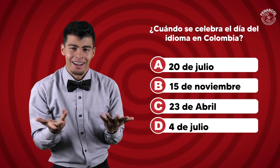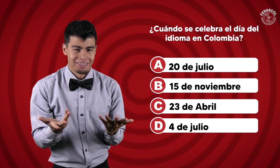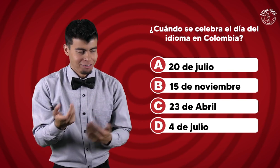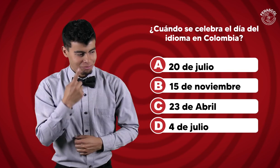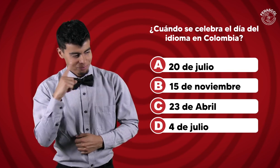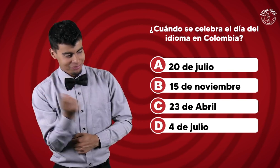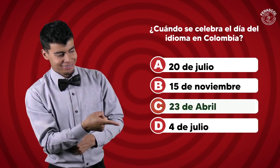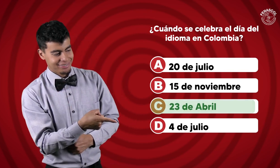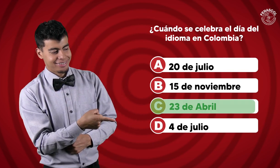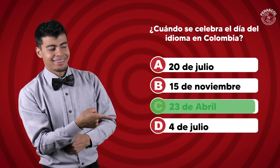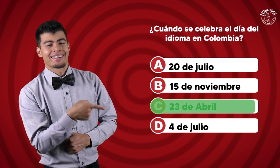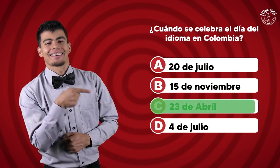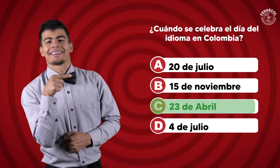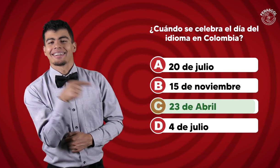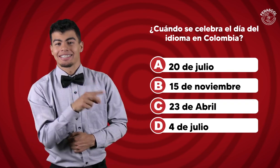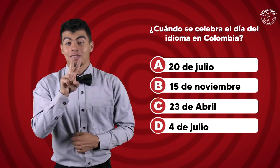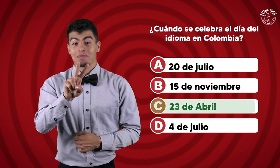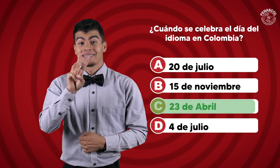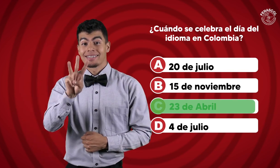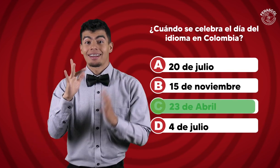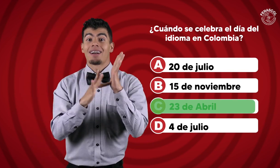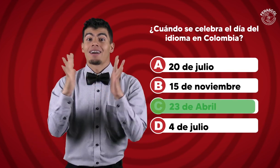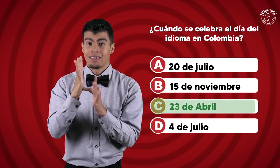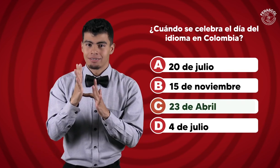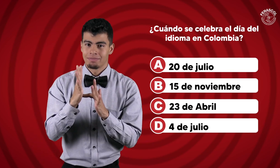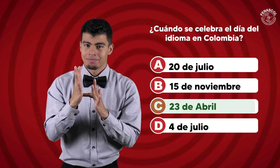respuesta correcta es esta, el 23 de abril. Continuemos.